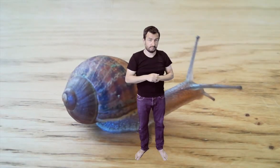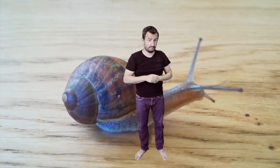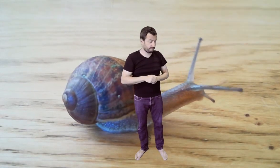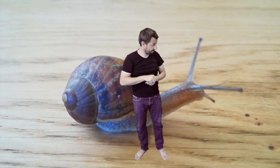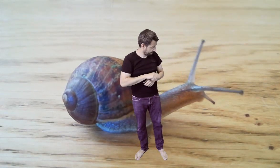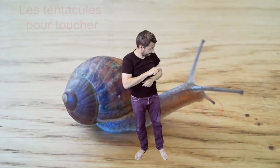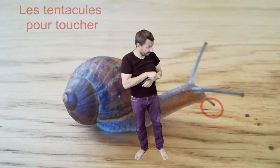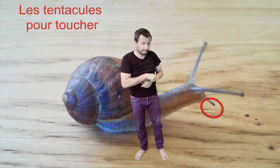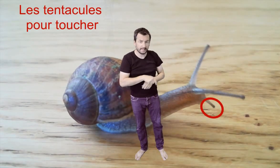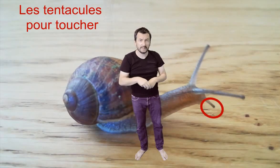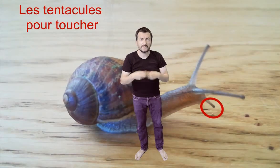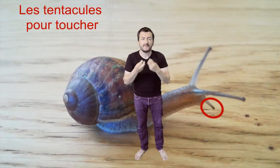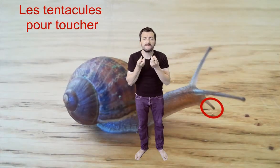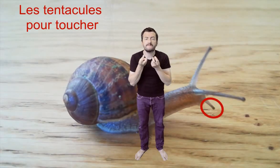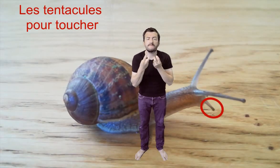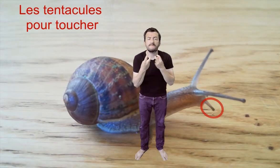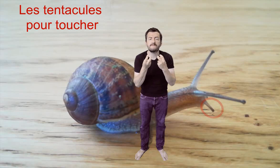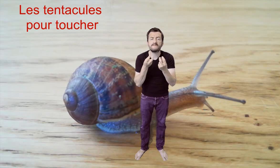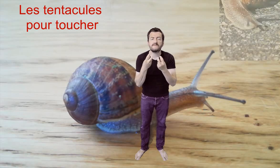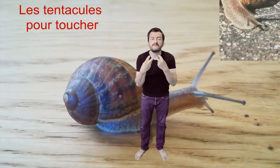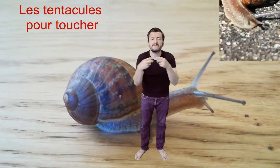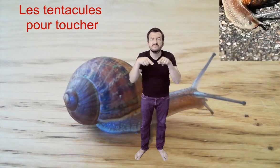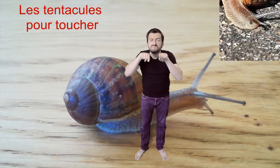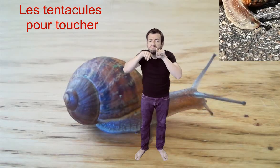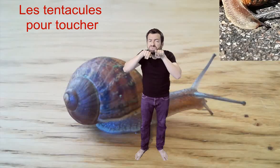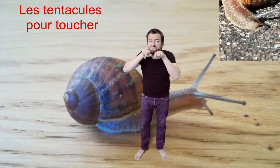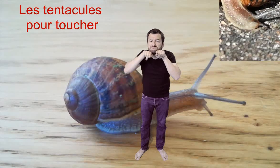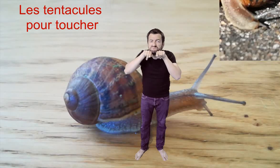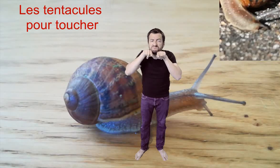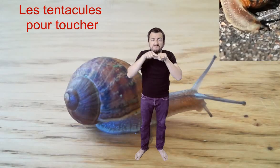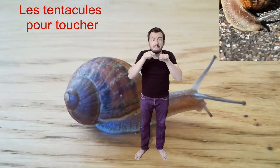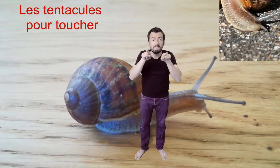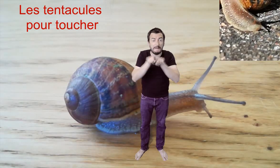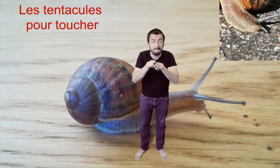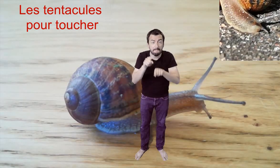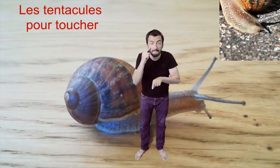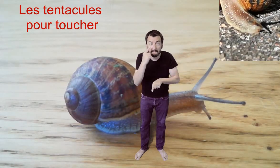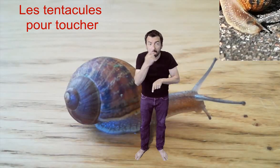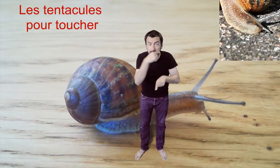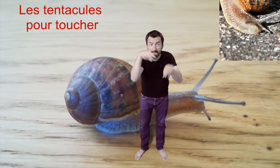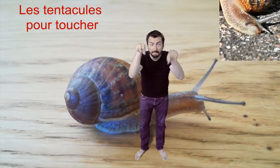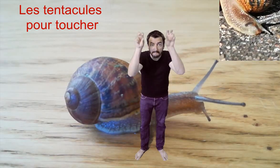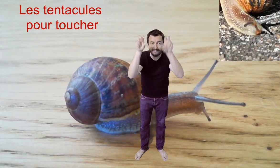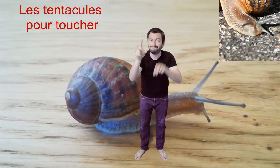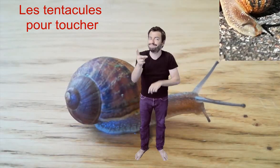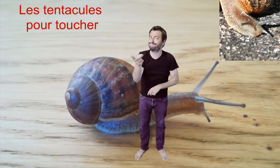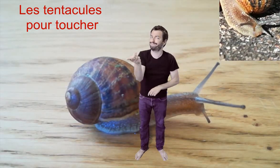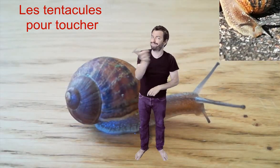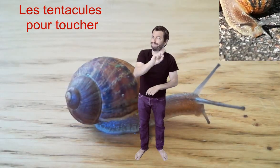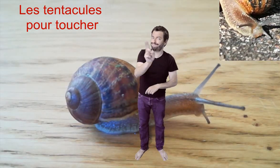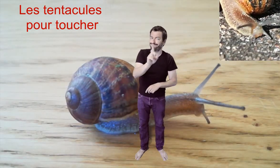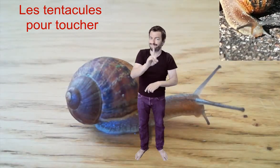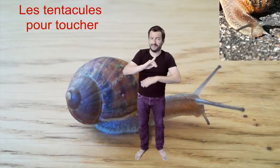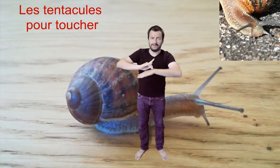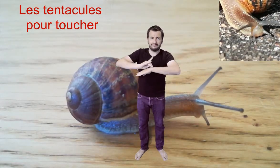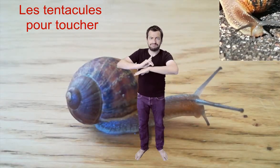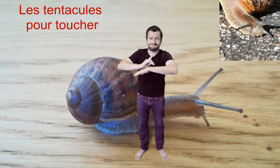des antennes, mais des tentacules. Et en dessous, ce sont les tentacules pour toucher. Elles n'ont pas d'yeux.